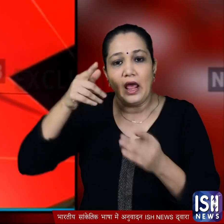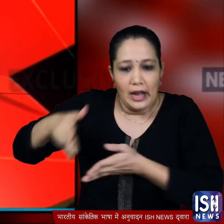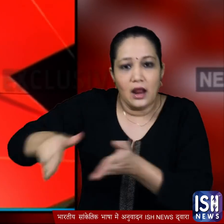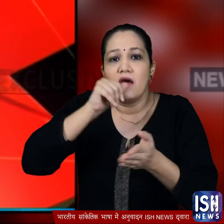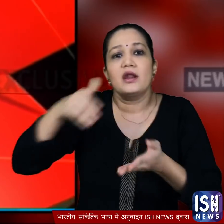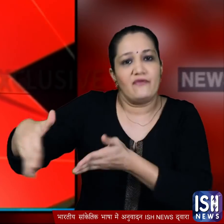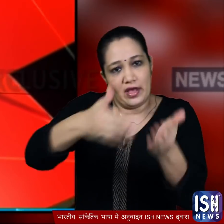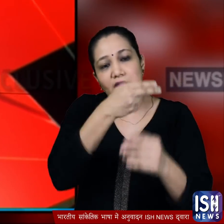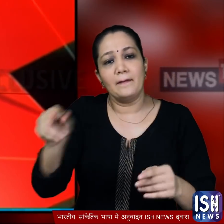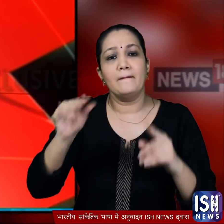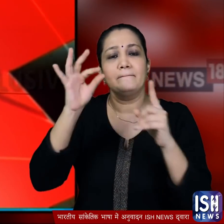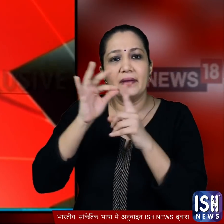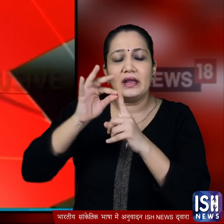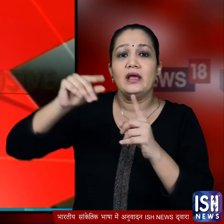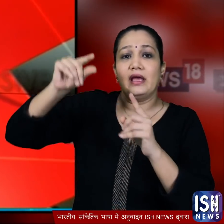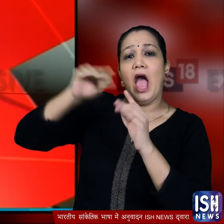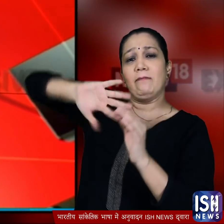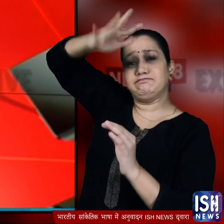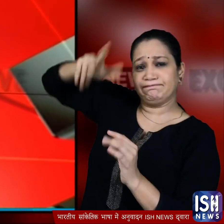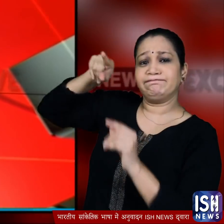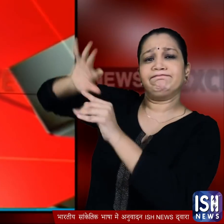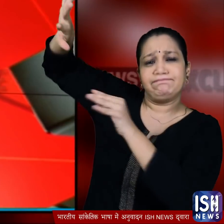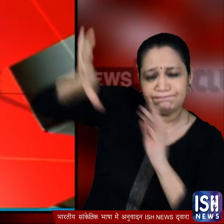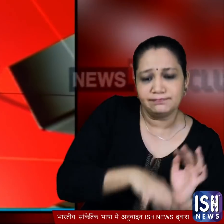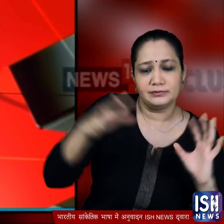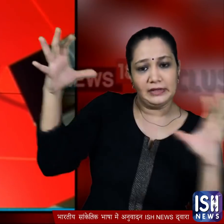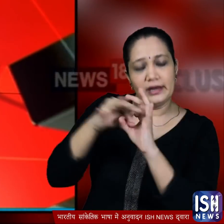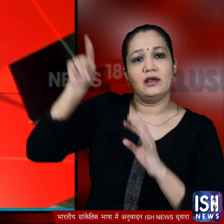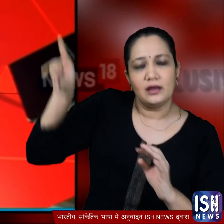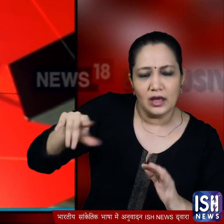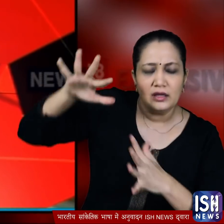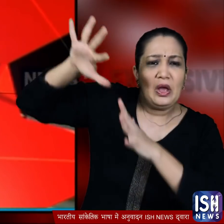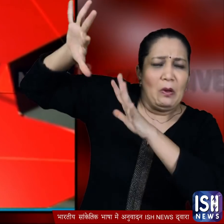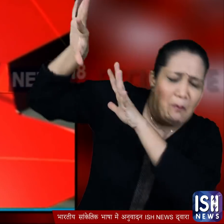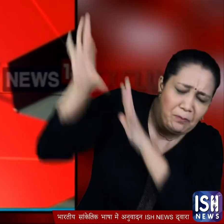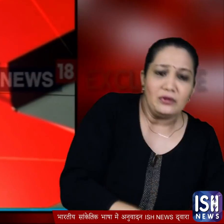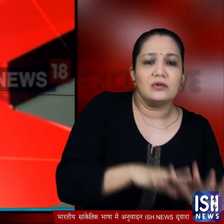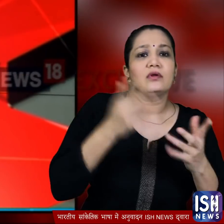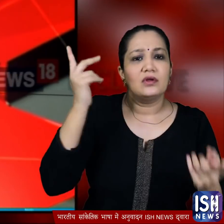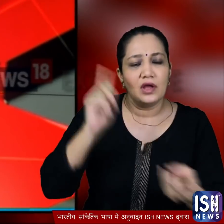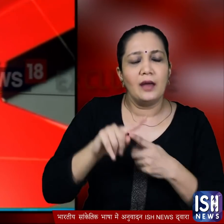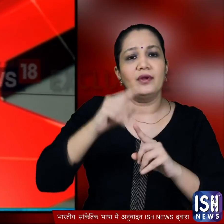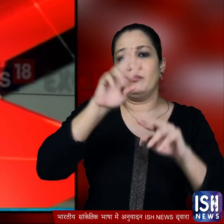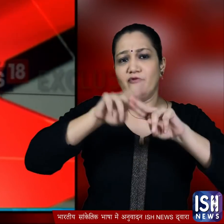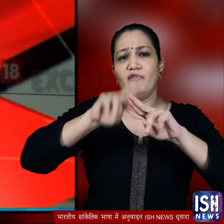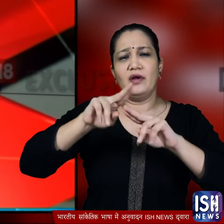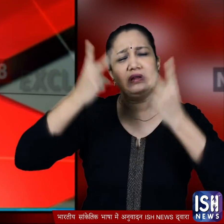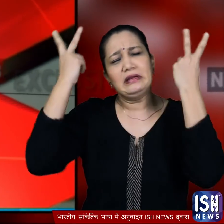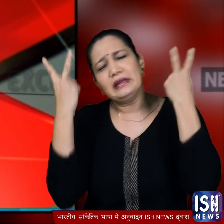की नदी गुजरती है जो पिंडली ग्लेशियर से निकलती है और उसी ग्लेशियर के नीचे बड़ी चटान खिशकने से इस साल फरवरी में वहां भारी